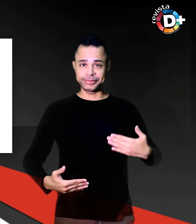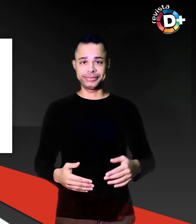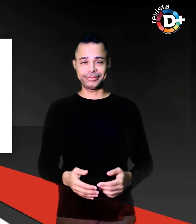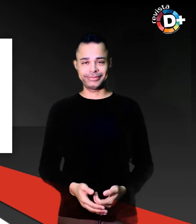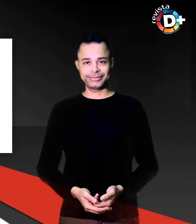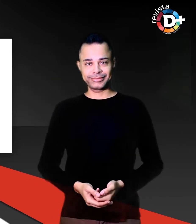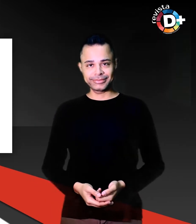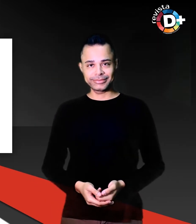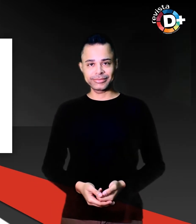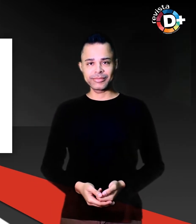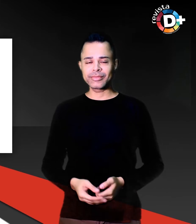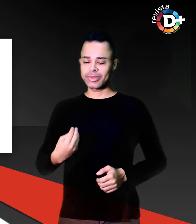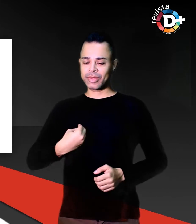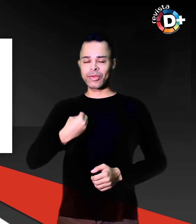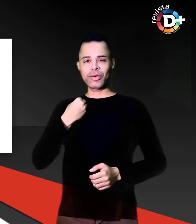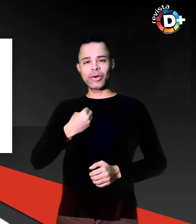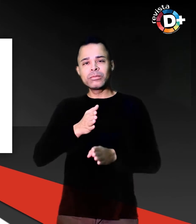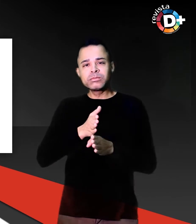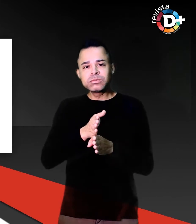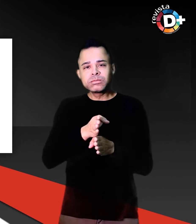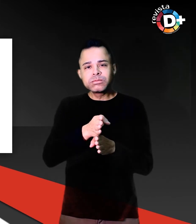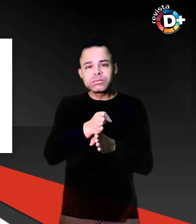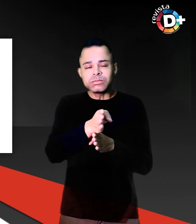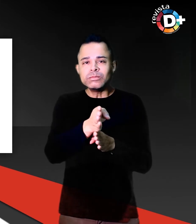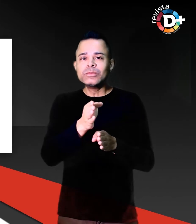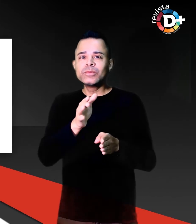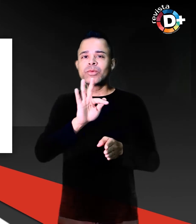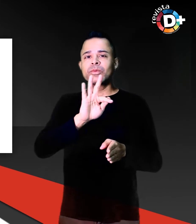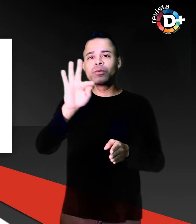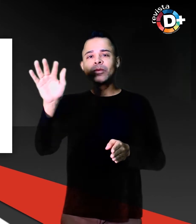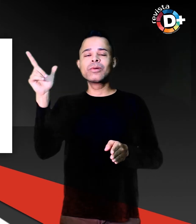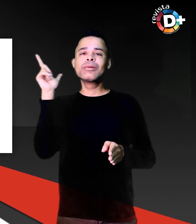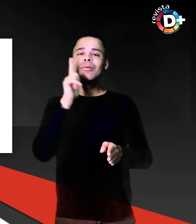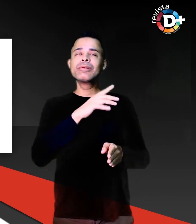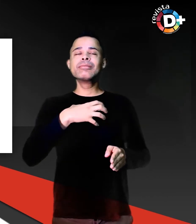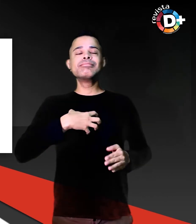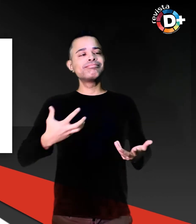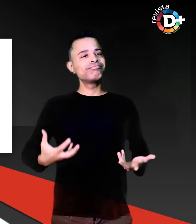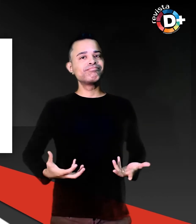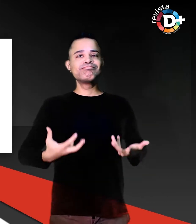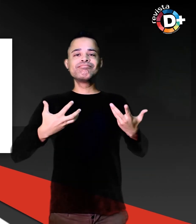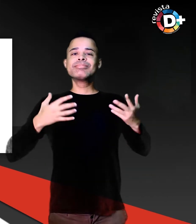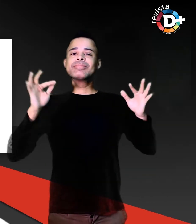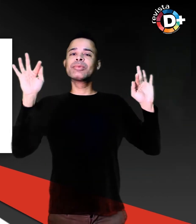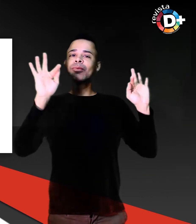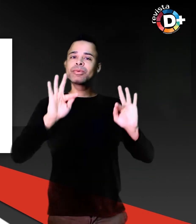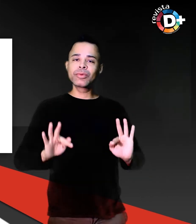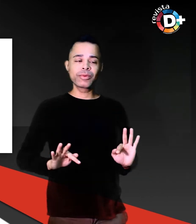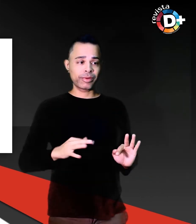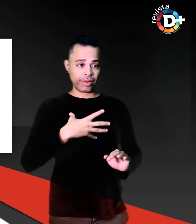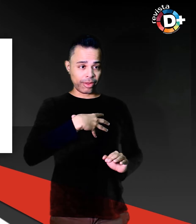reflete o sonho de resgatar a autoestima e o desenvolvimento de seus filhos por um mundo mais solidário.